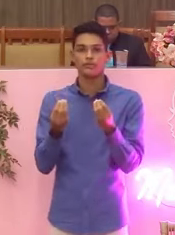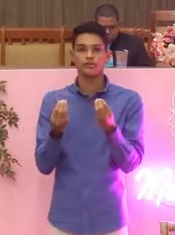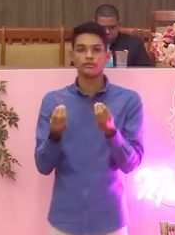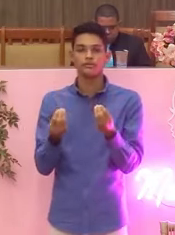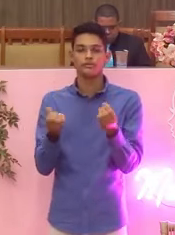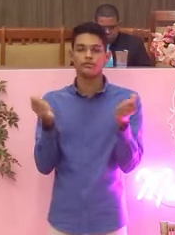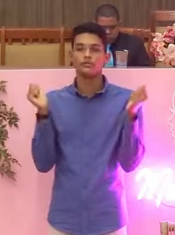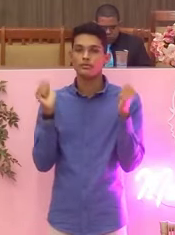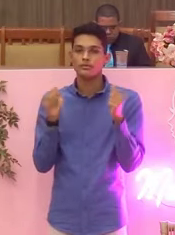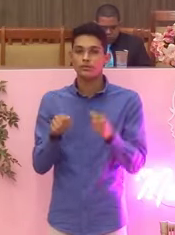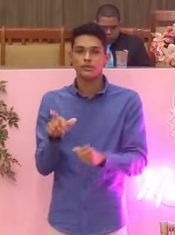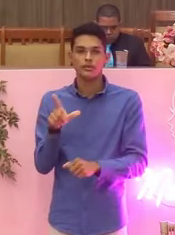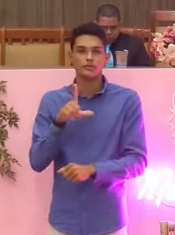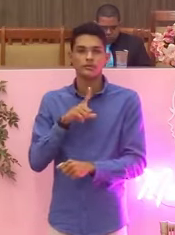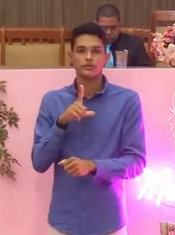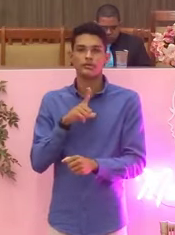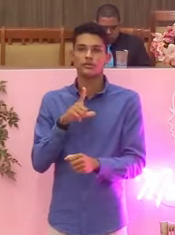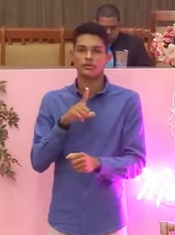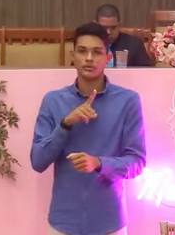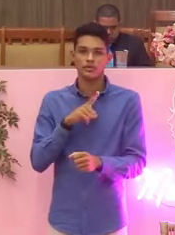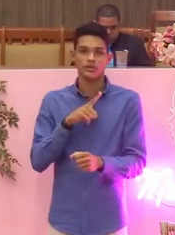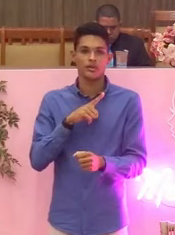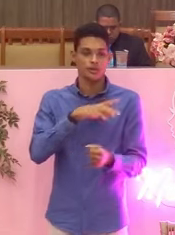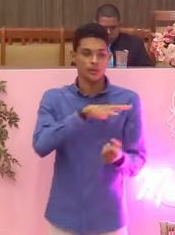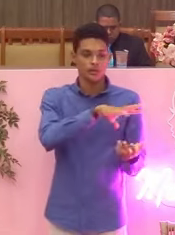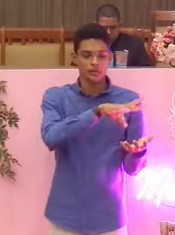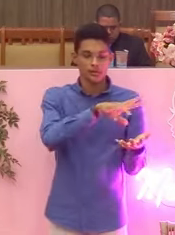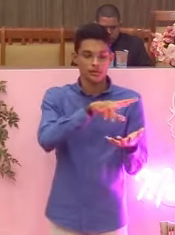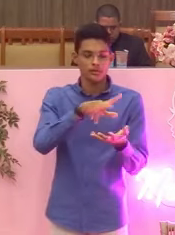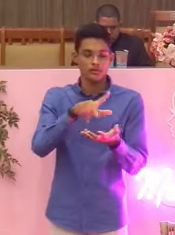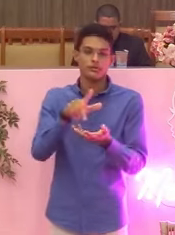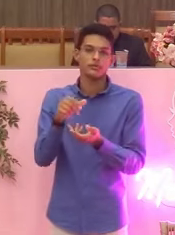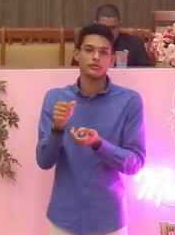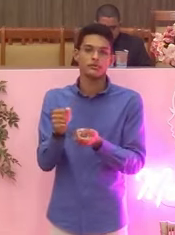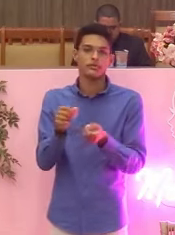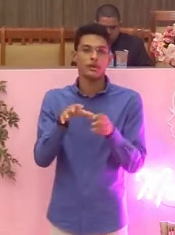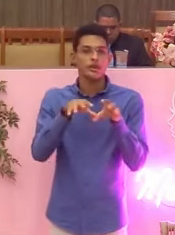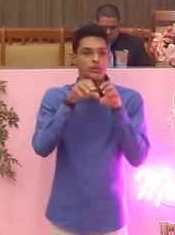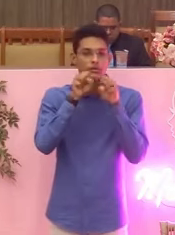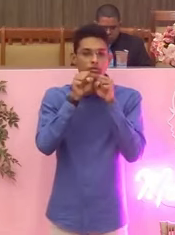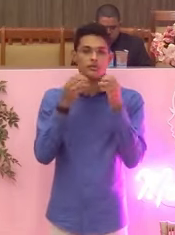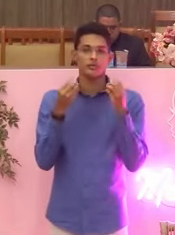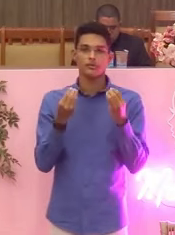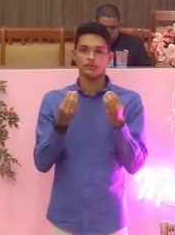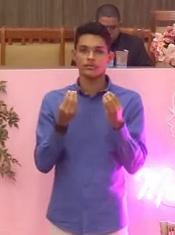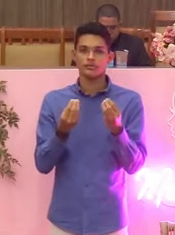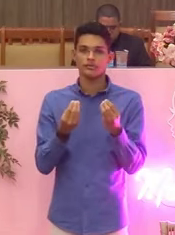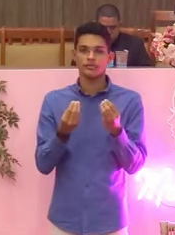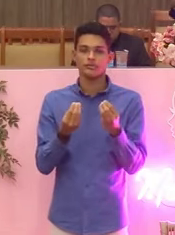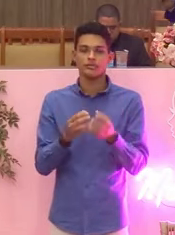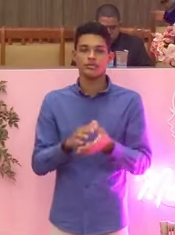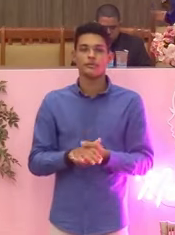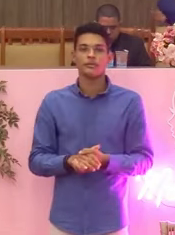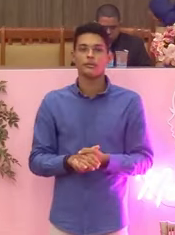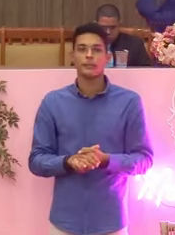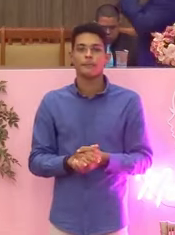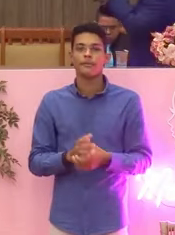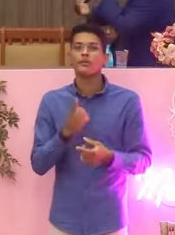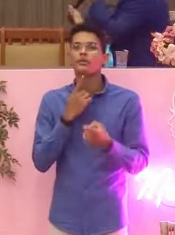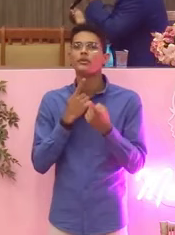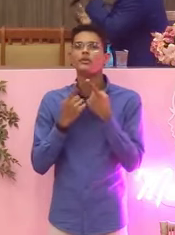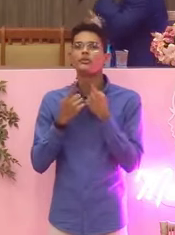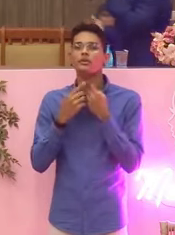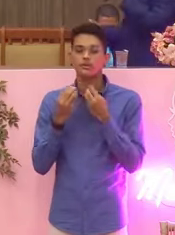índole, na sua própria natureza, o desejo de amaldiçoar alguém? O desejo de trazer